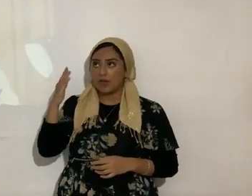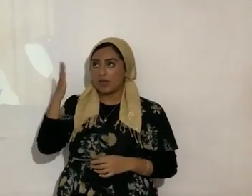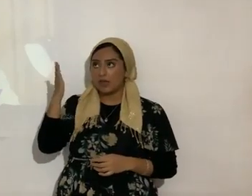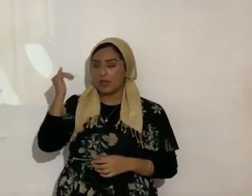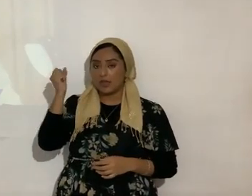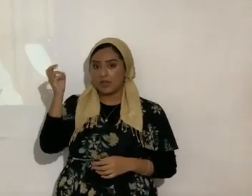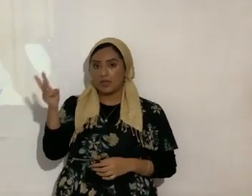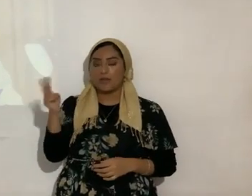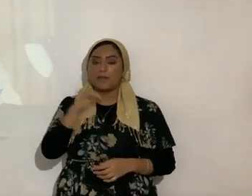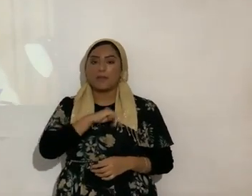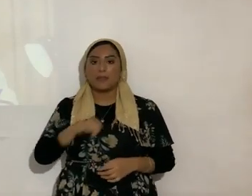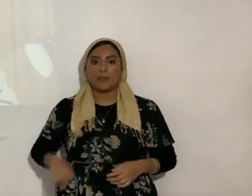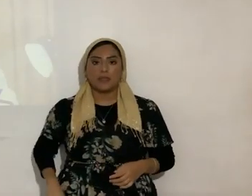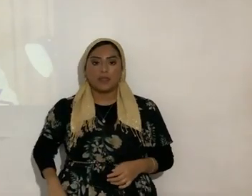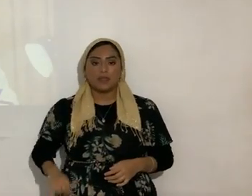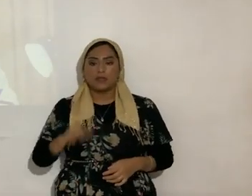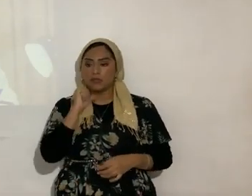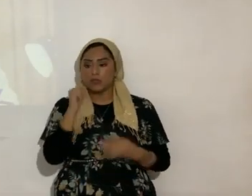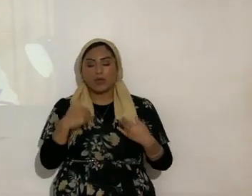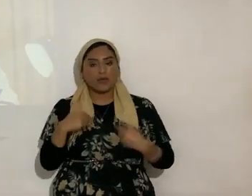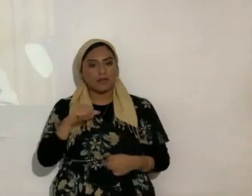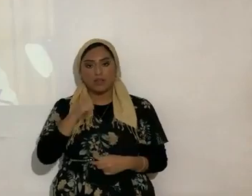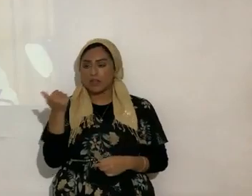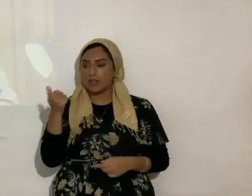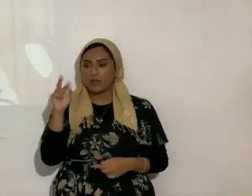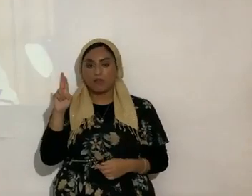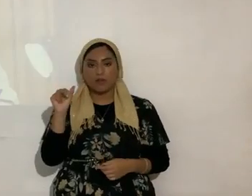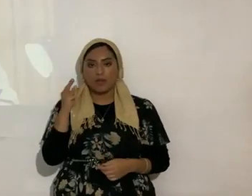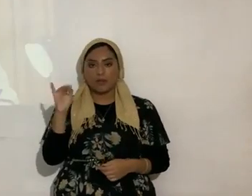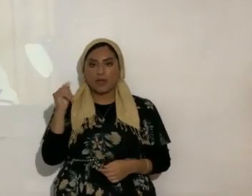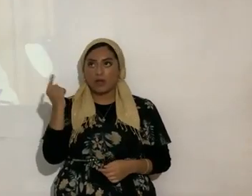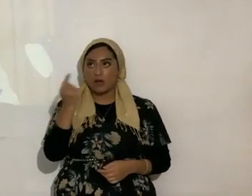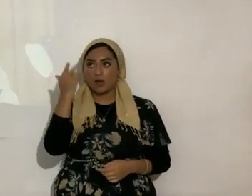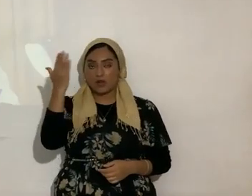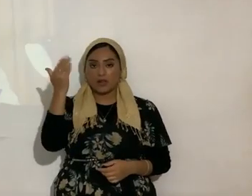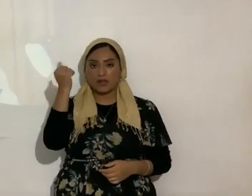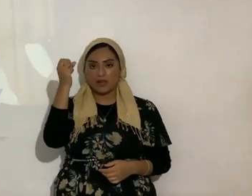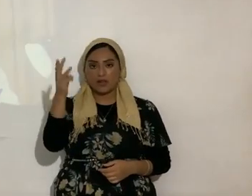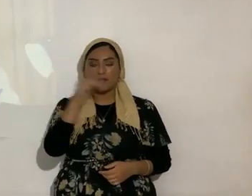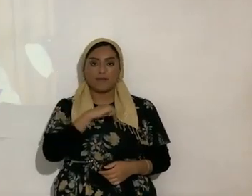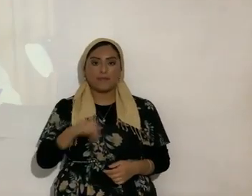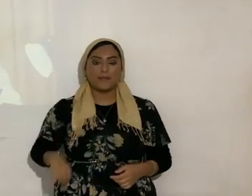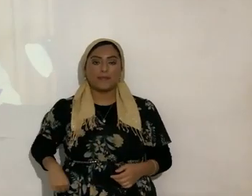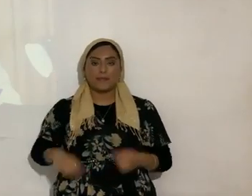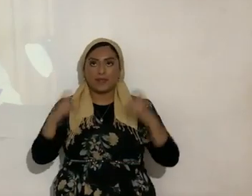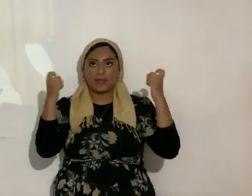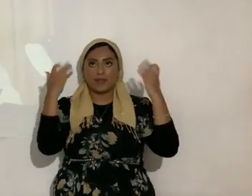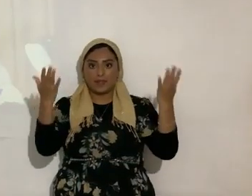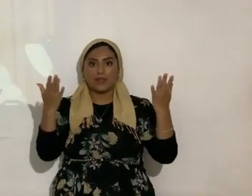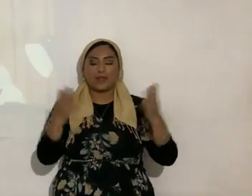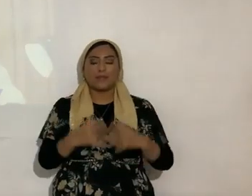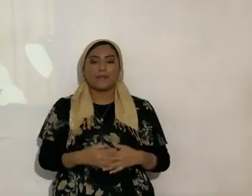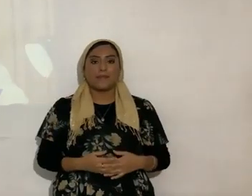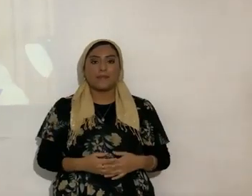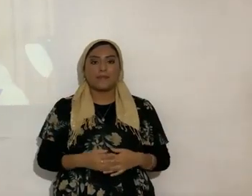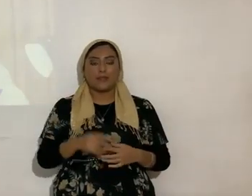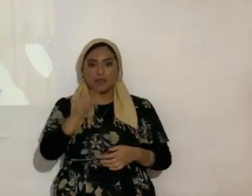no tenemos otro rabino más que Yashua Hamashira Aleluya proverbios 11 verso 25